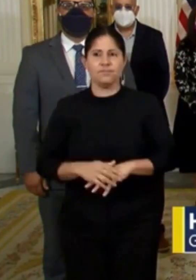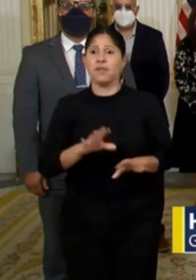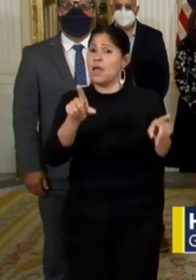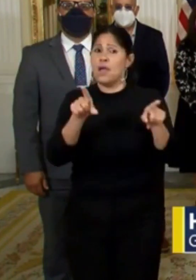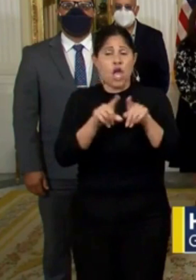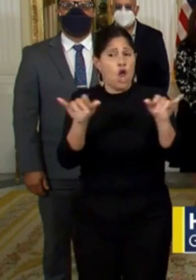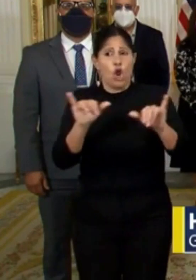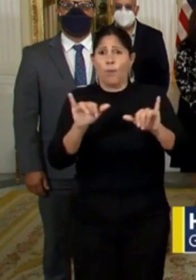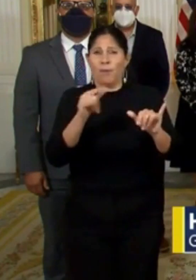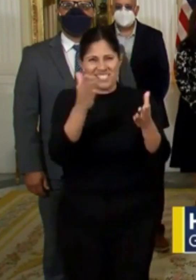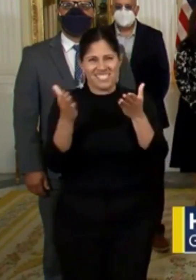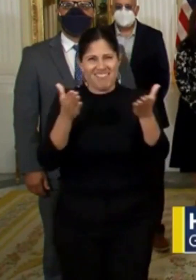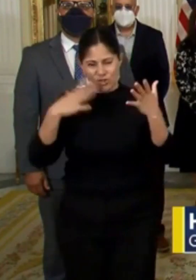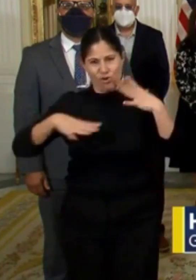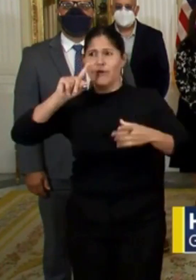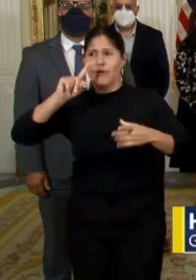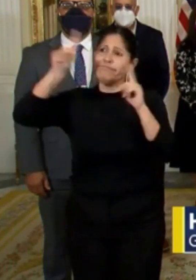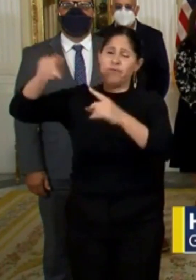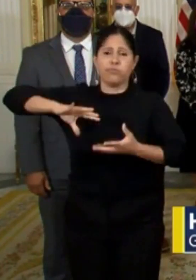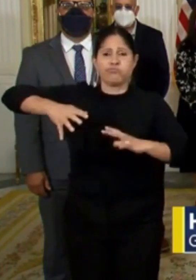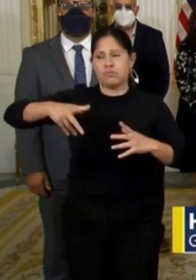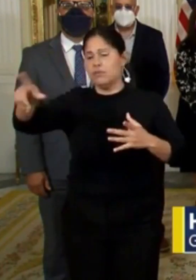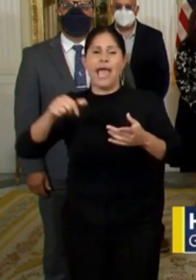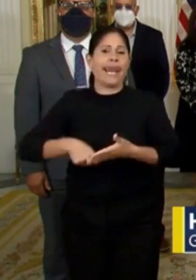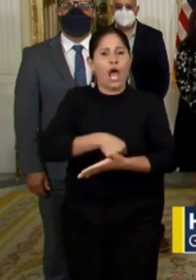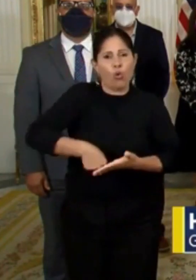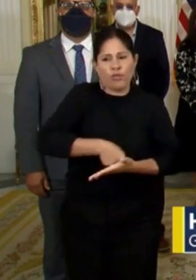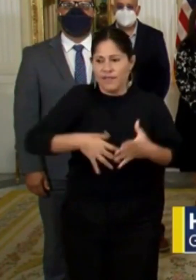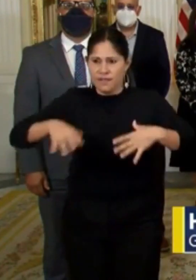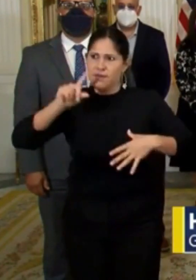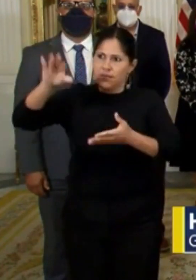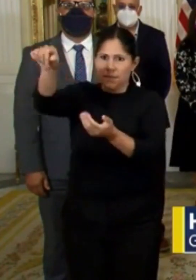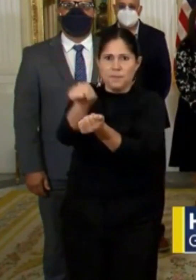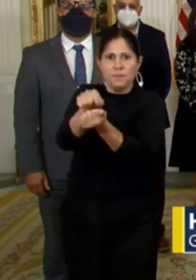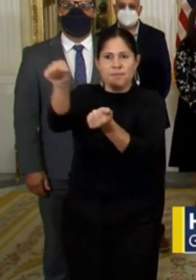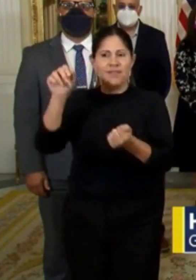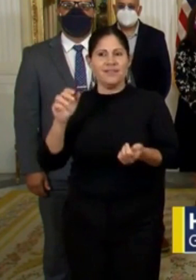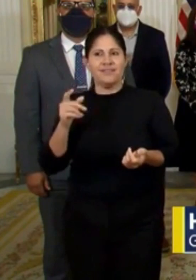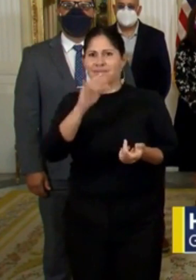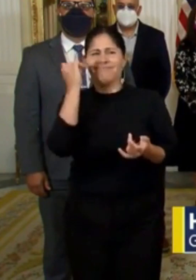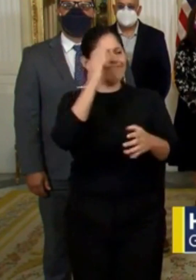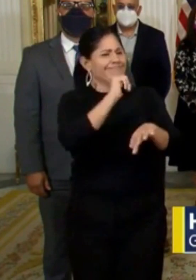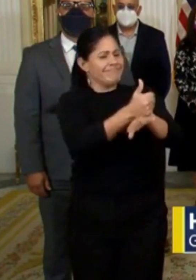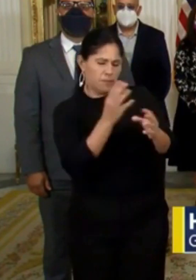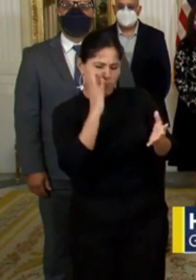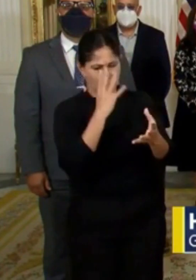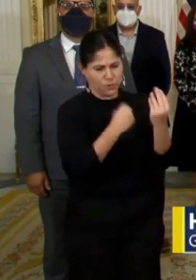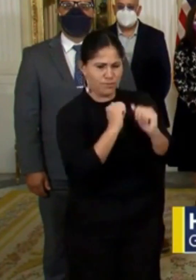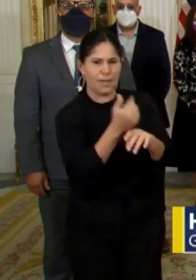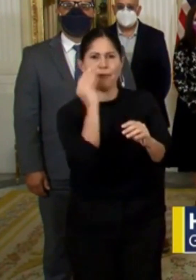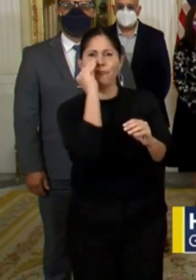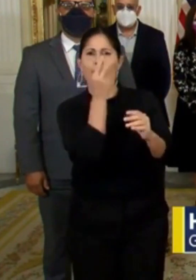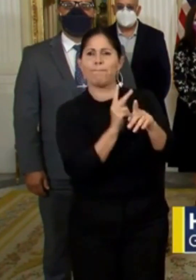de lavanderías, incluyendo los laundries y los laundromats, la agricultura ornamental y las investigaciones de los